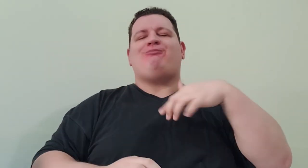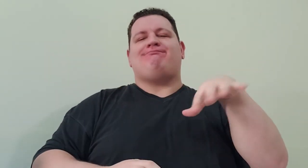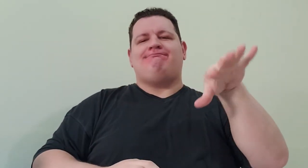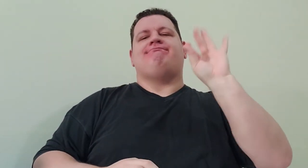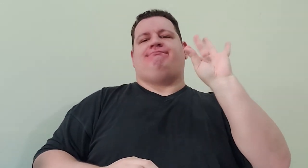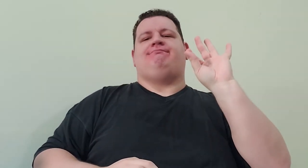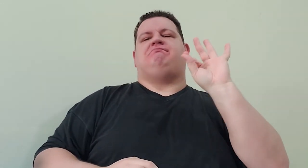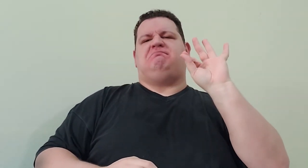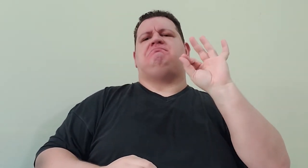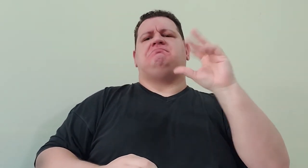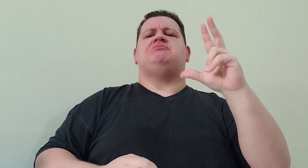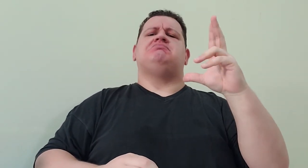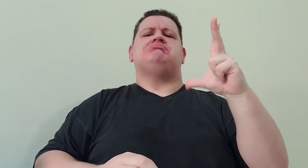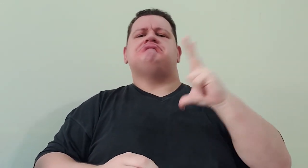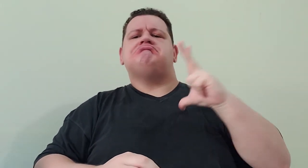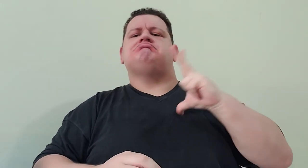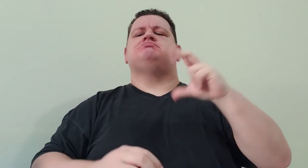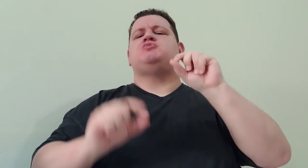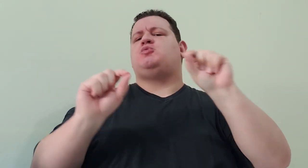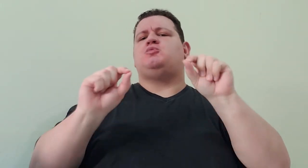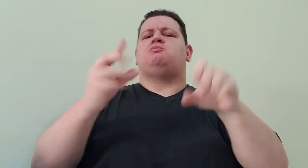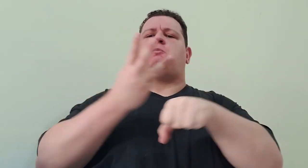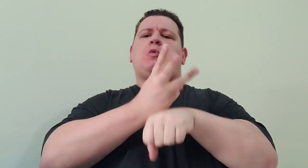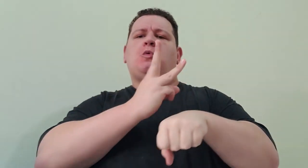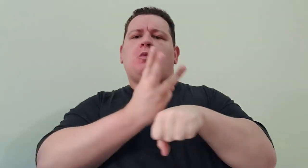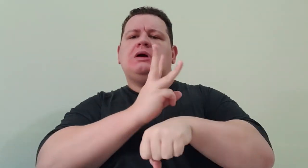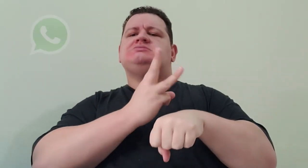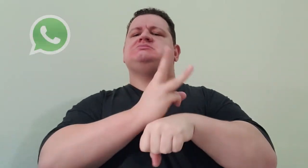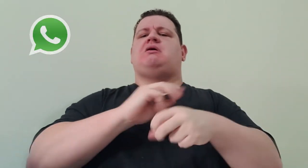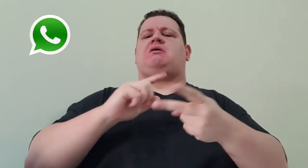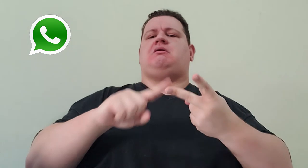WhatsApp Instagram esses dois são os que eu mais uso